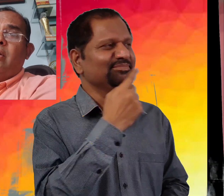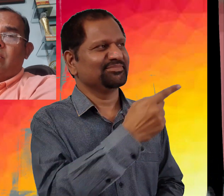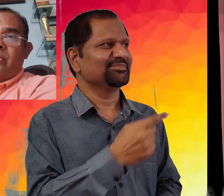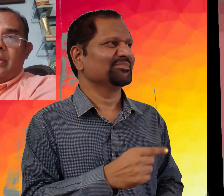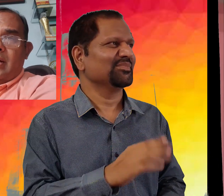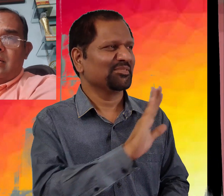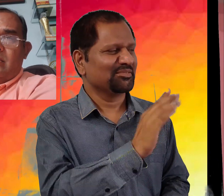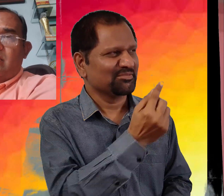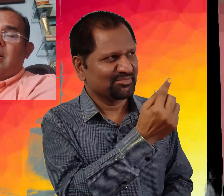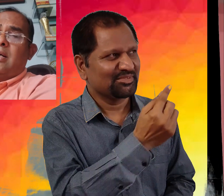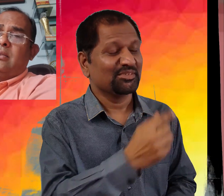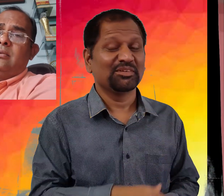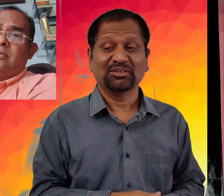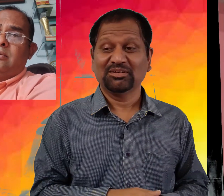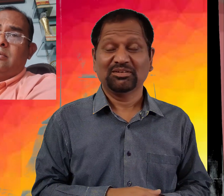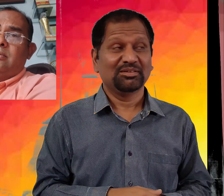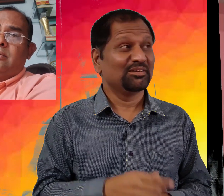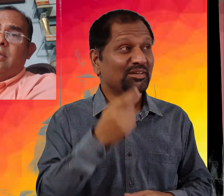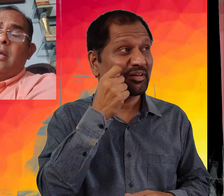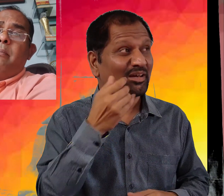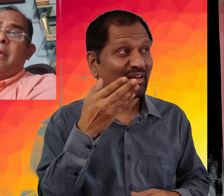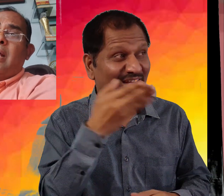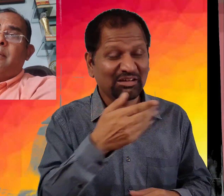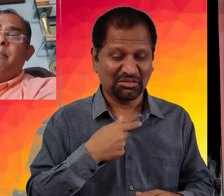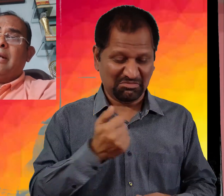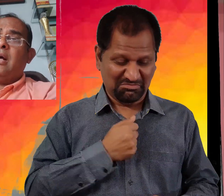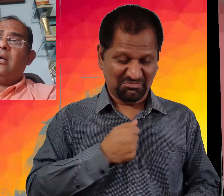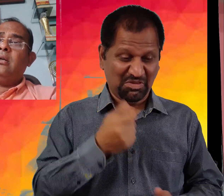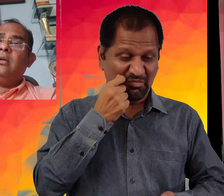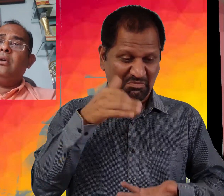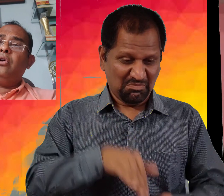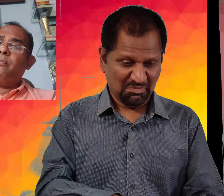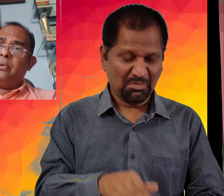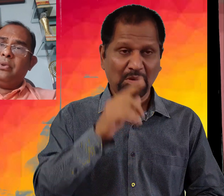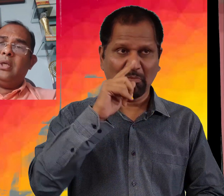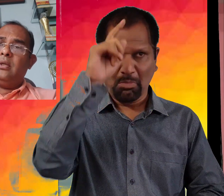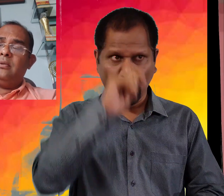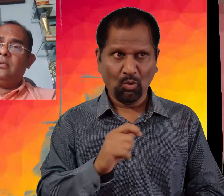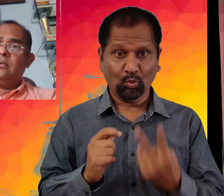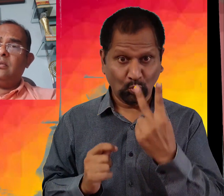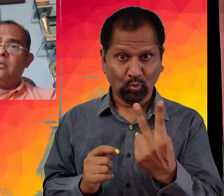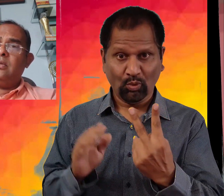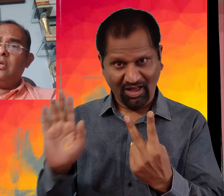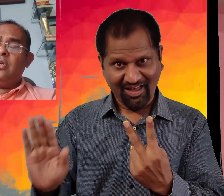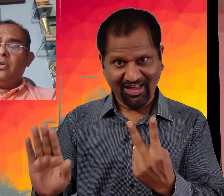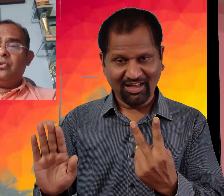محلہ نے ڈاکٹر کو دیکھا اور کہا میرا ایک بیٹا اور بہو تھی